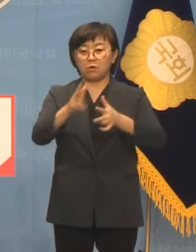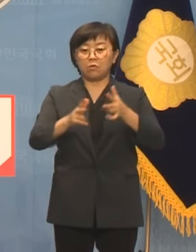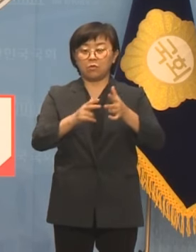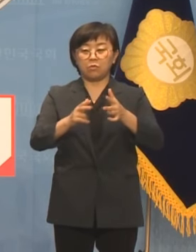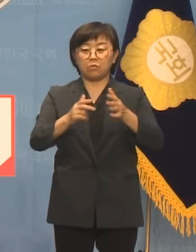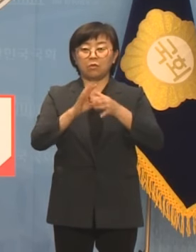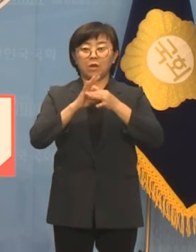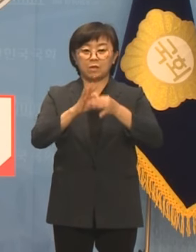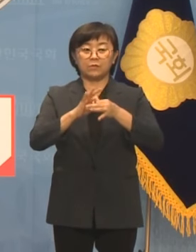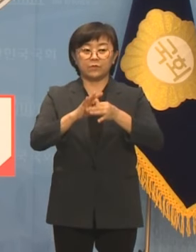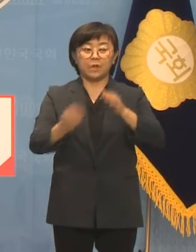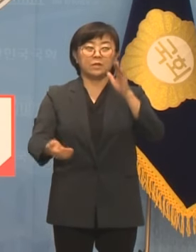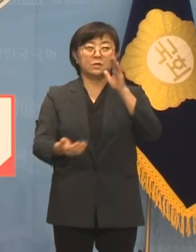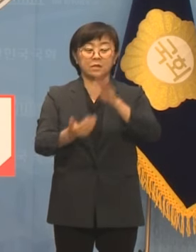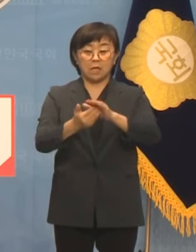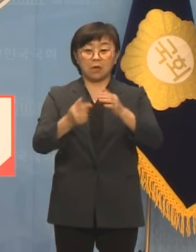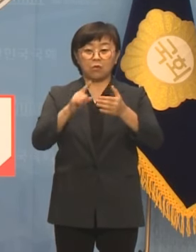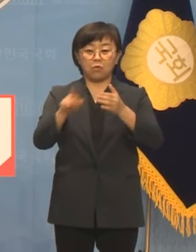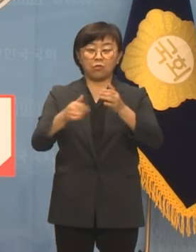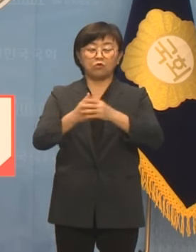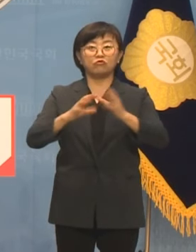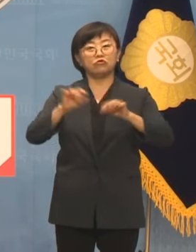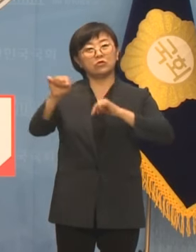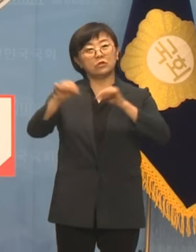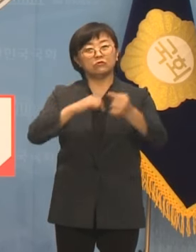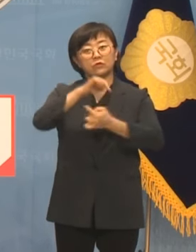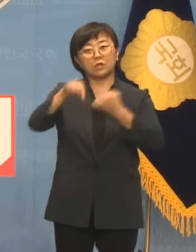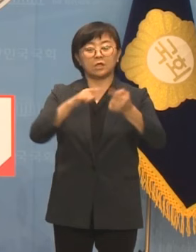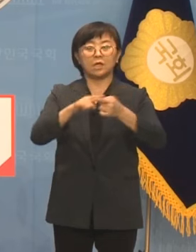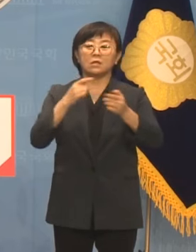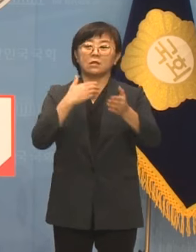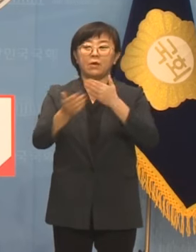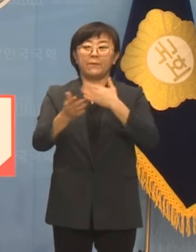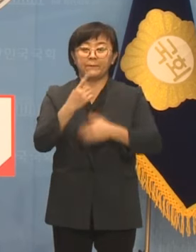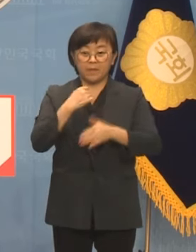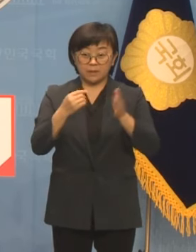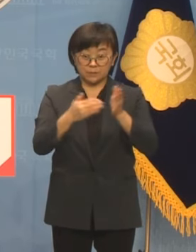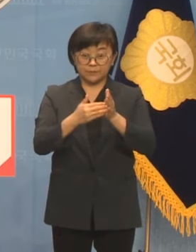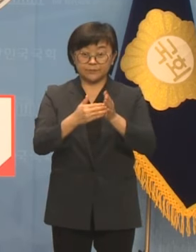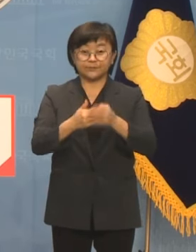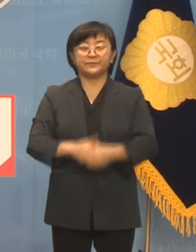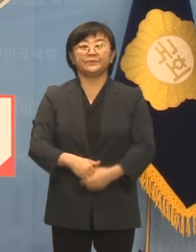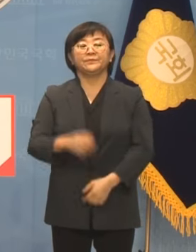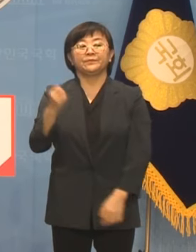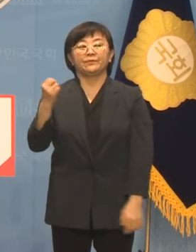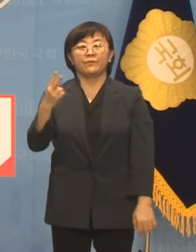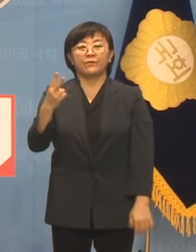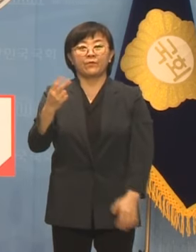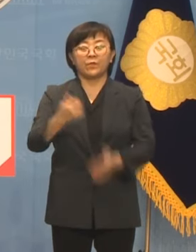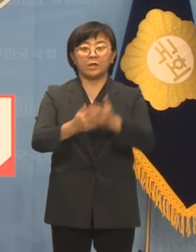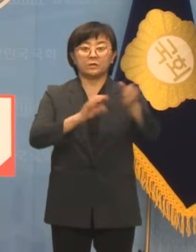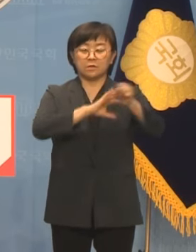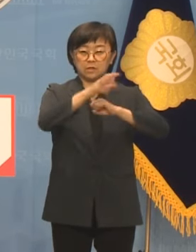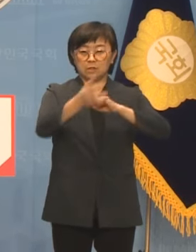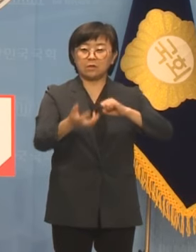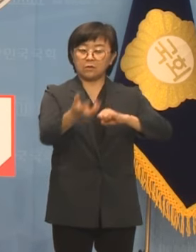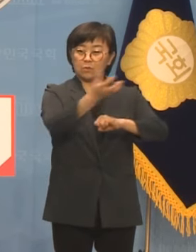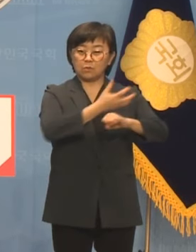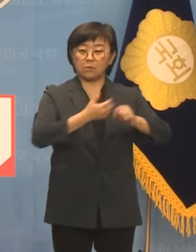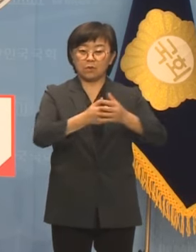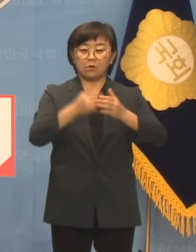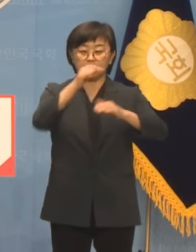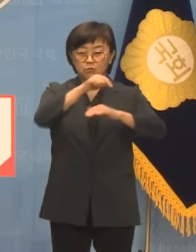국가의 최고 이사결정 과정 및 국정 운영에 대한 경험을 쌓았습니다. 또한 전세계를 돌아다니며